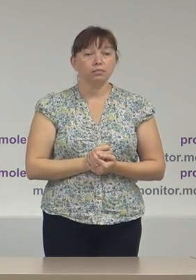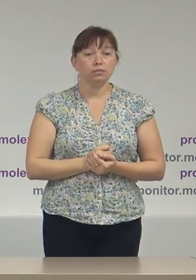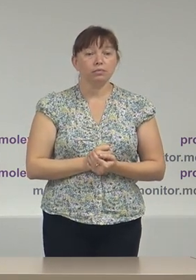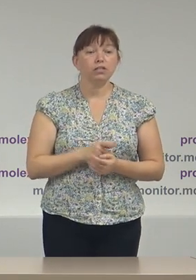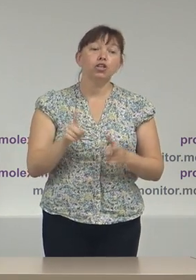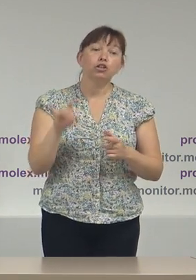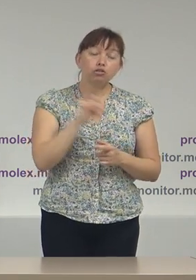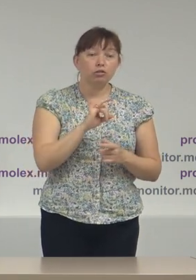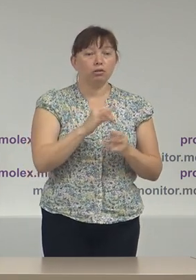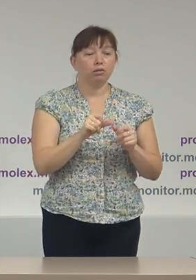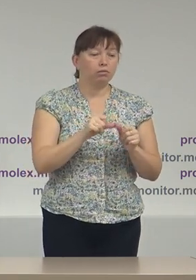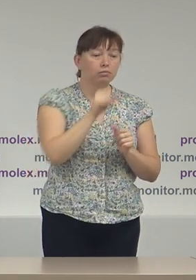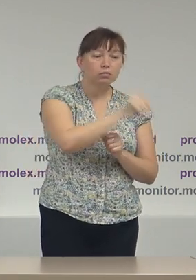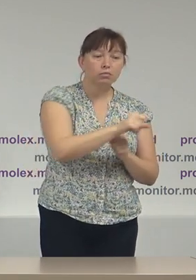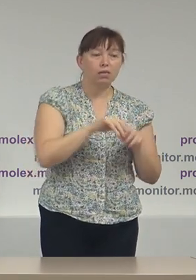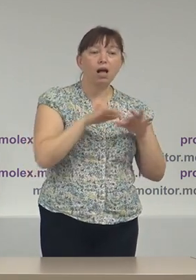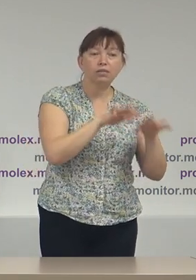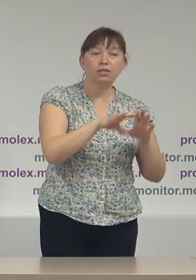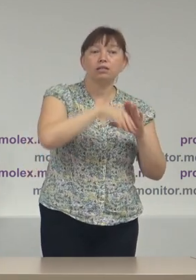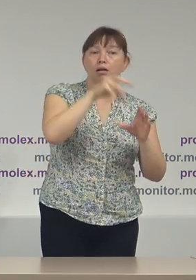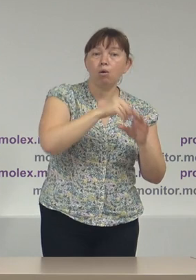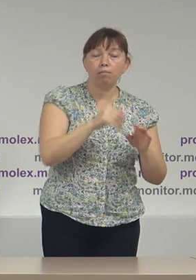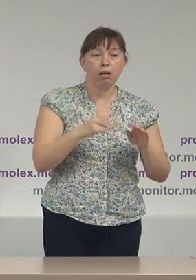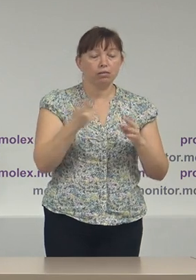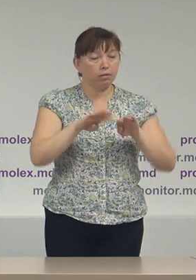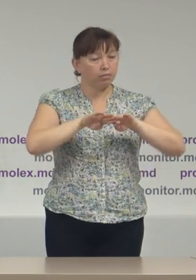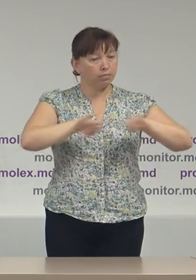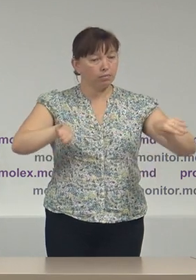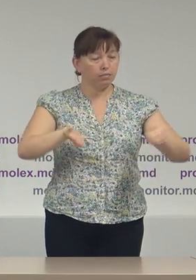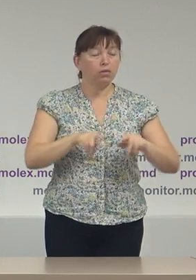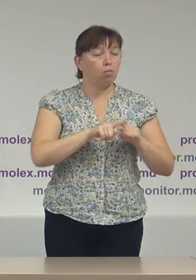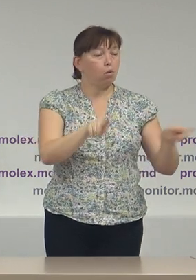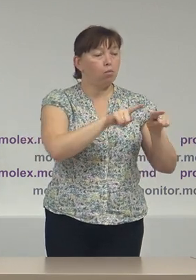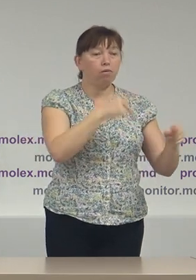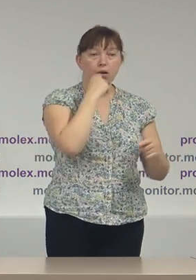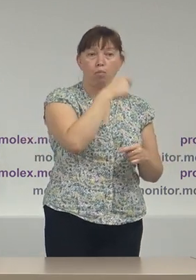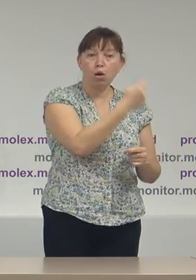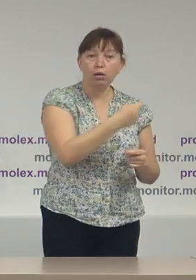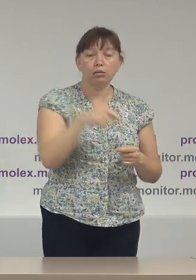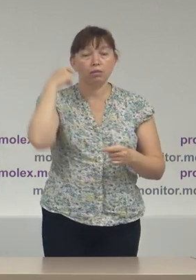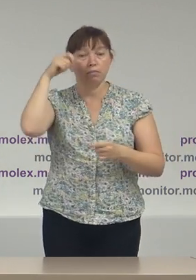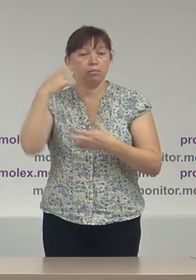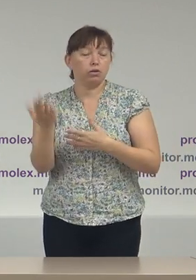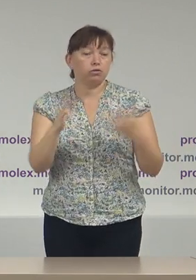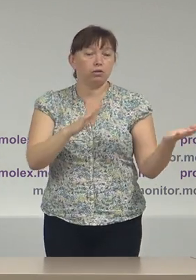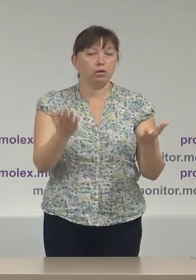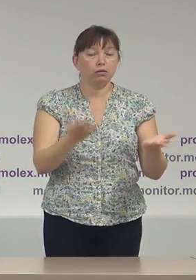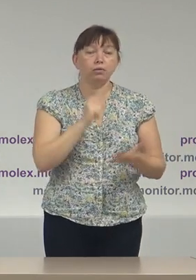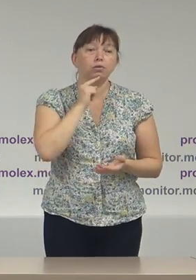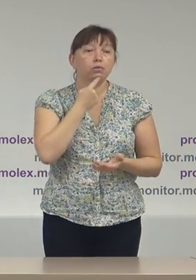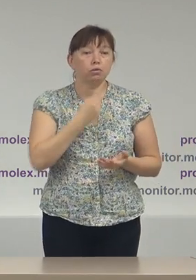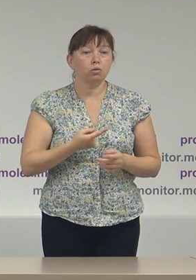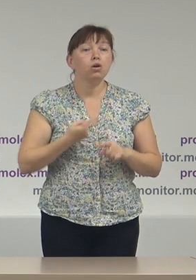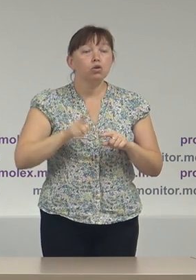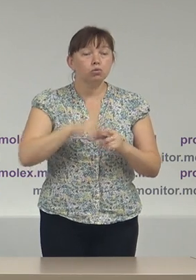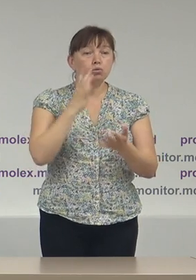activitățile de campanie și promovare politică. În cazul domnului Dodon sunt